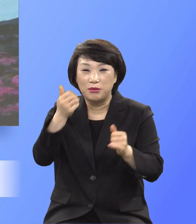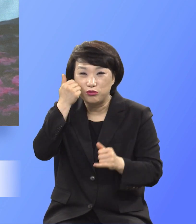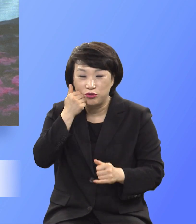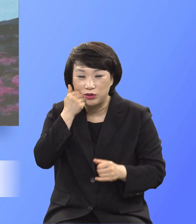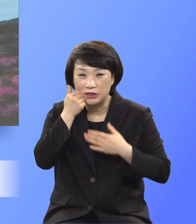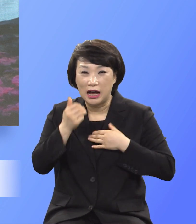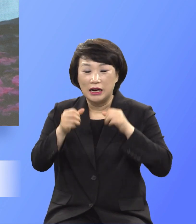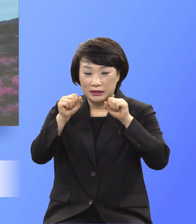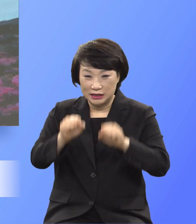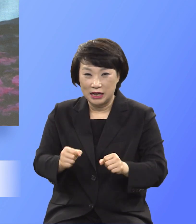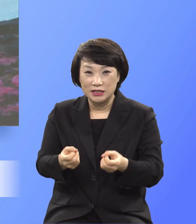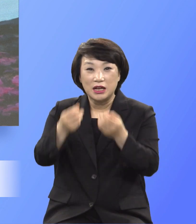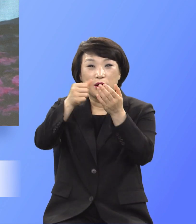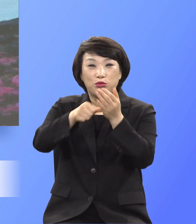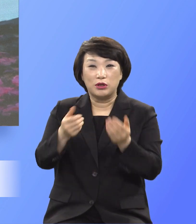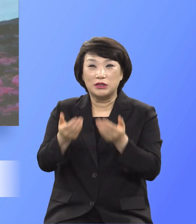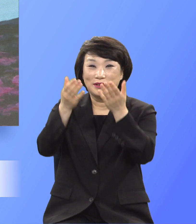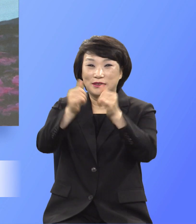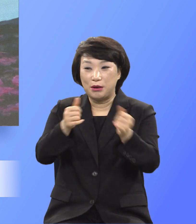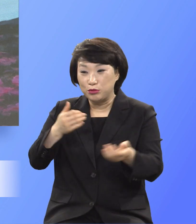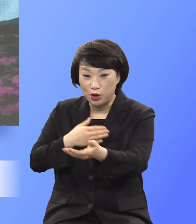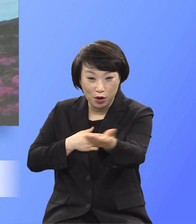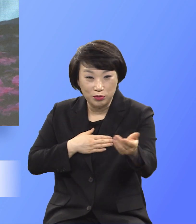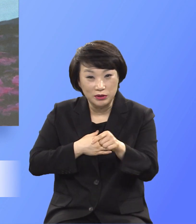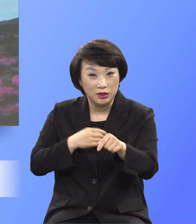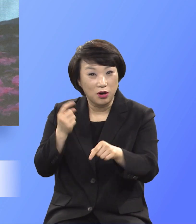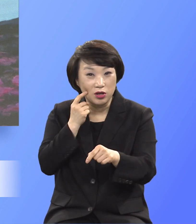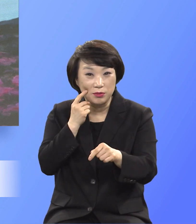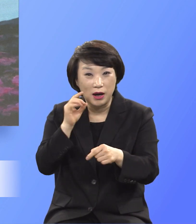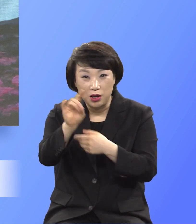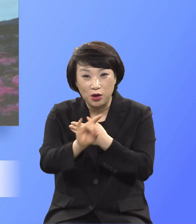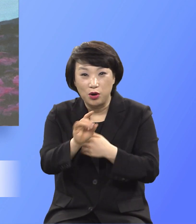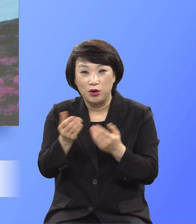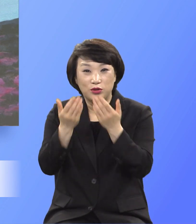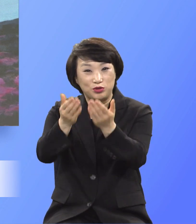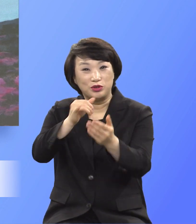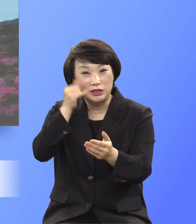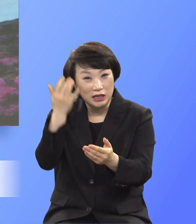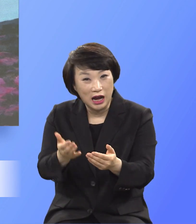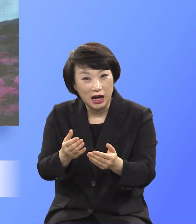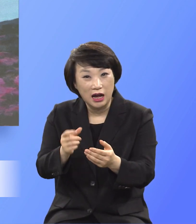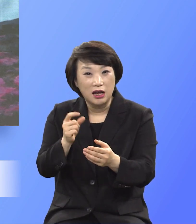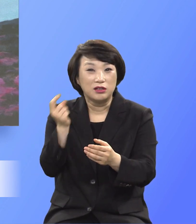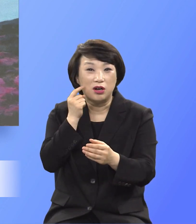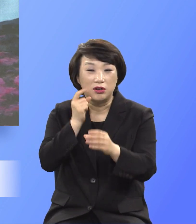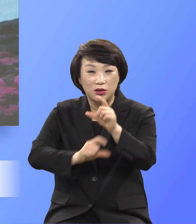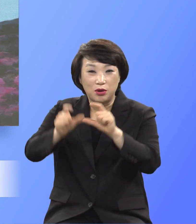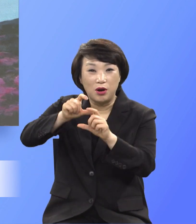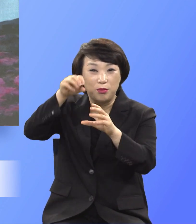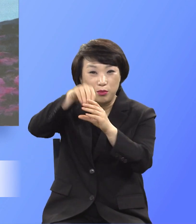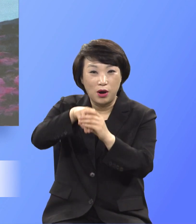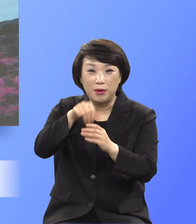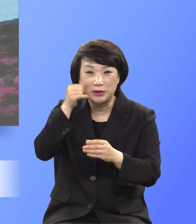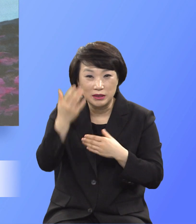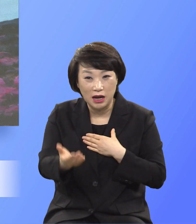드리는 사람이 여기 의식이 있을 수 있으며 가식이 있을 수 있으며 여기 여러분들이